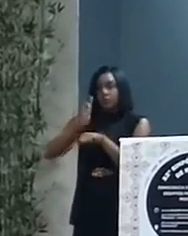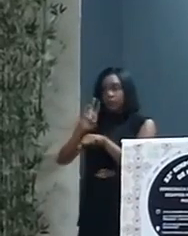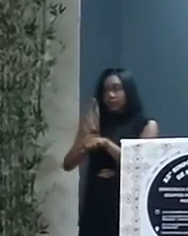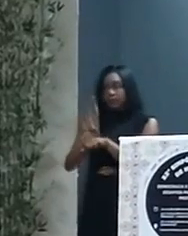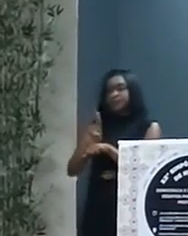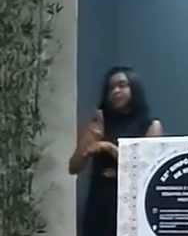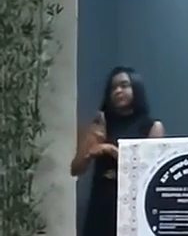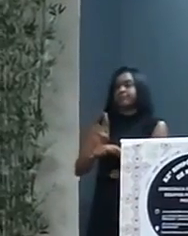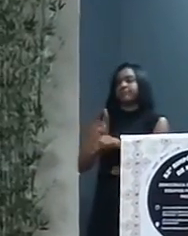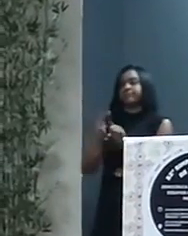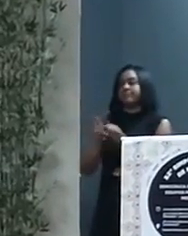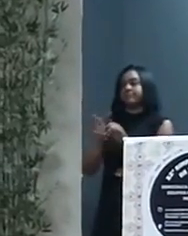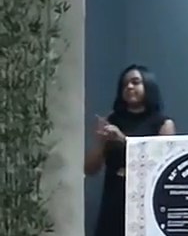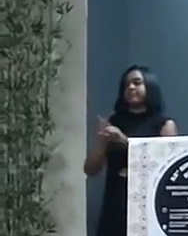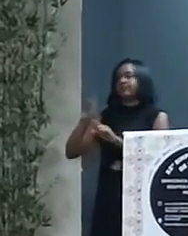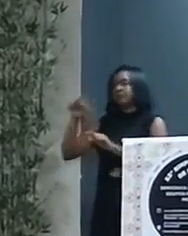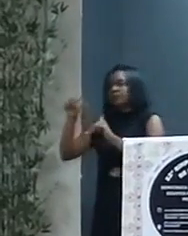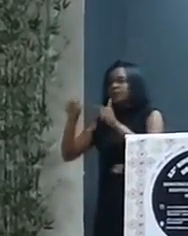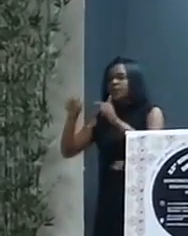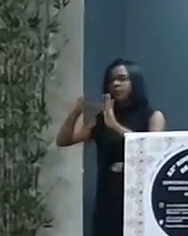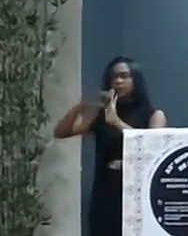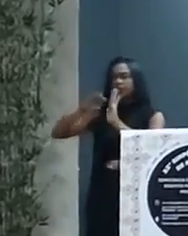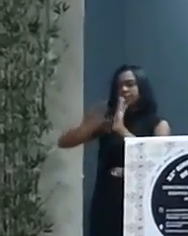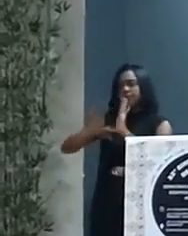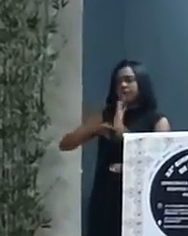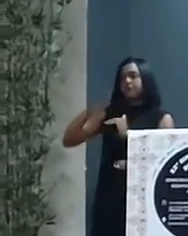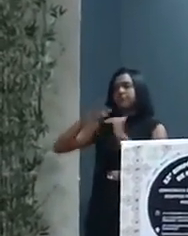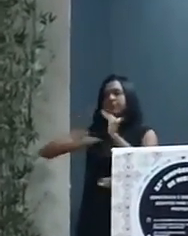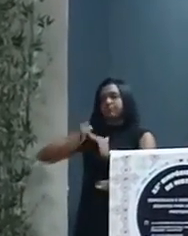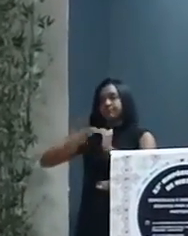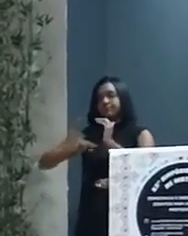e dos muitos outros programas profissionais.